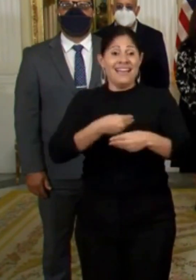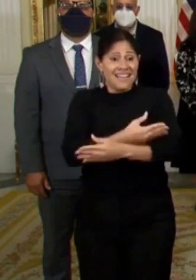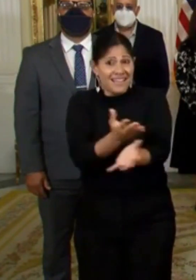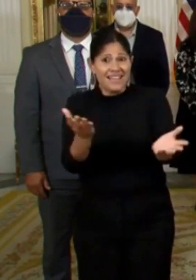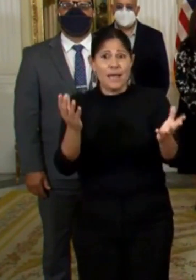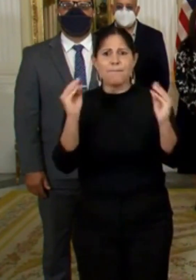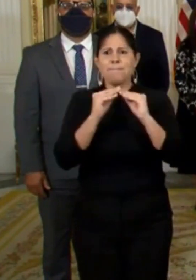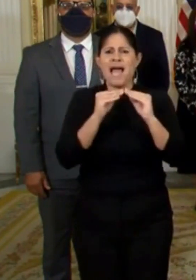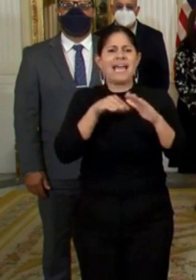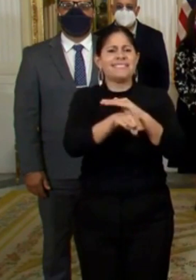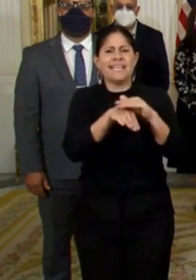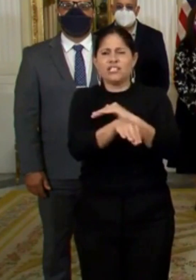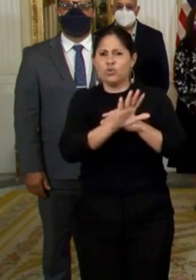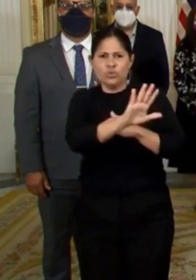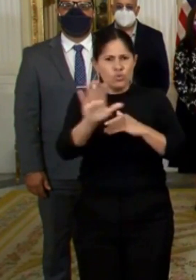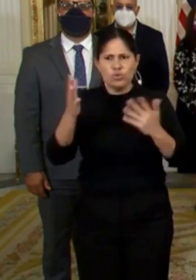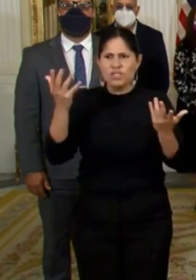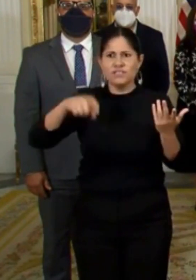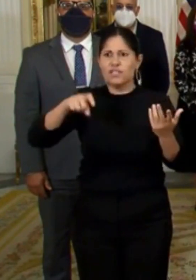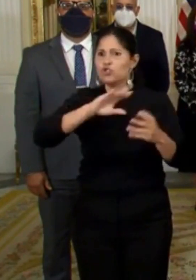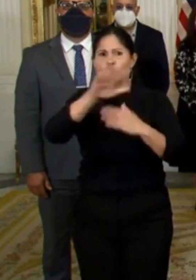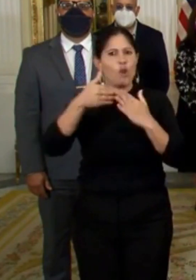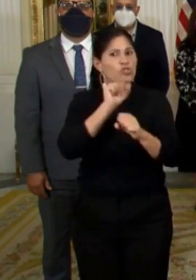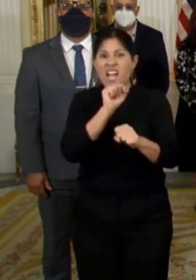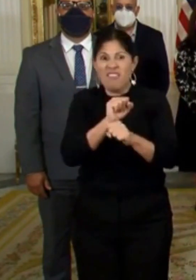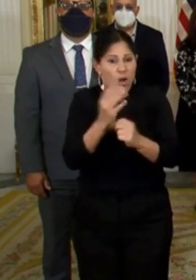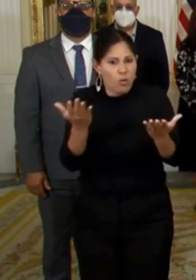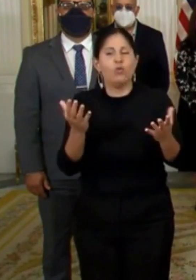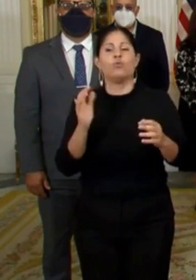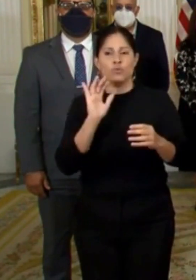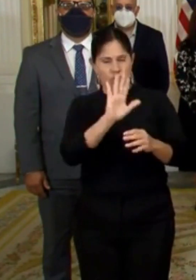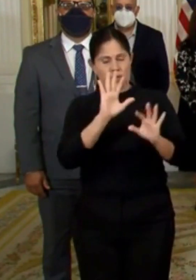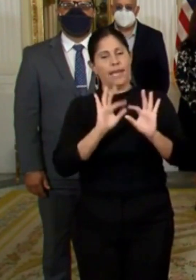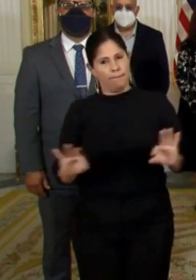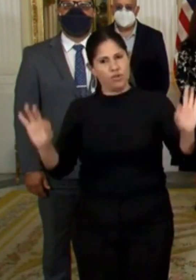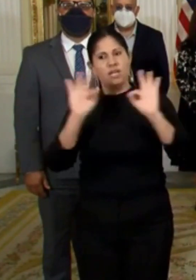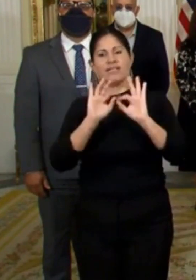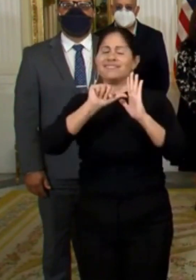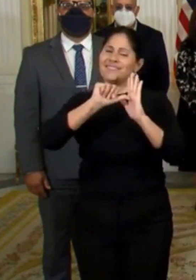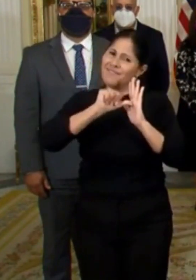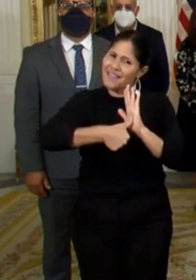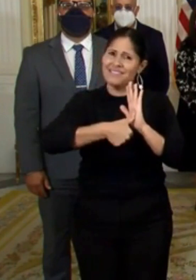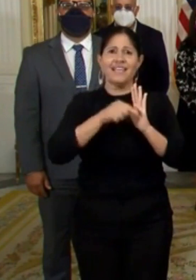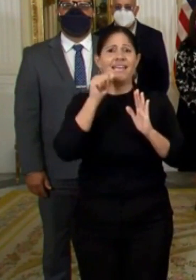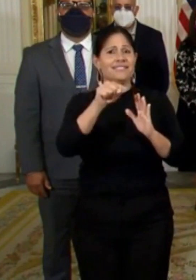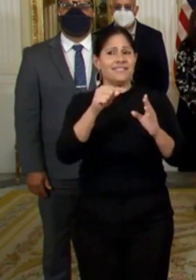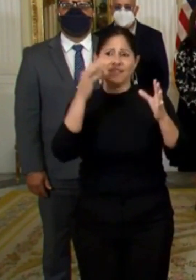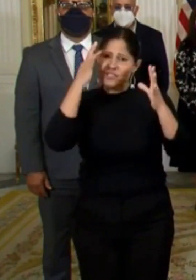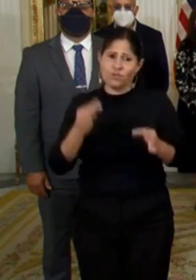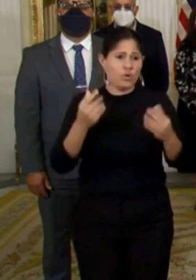a la tecnología para todos los sectores. Es importante señalar que las determinaciones que tomamos